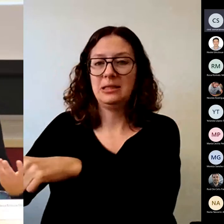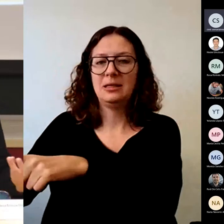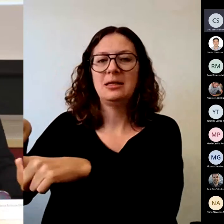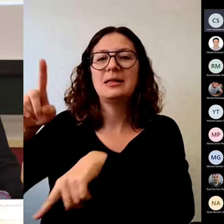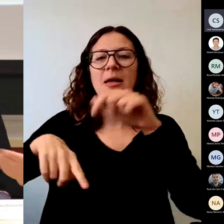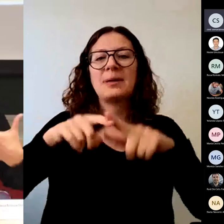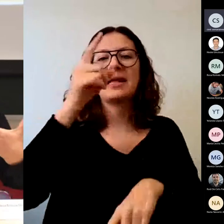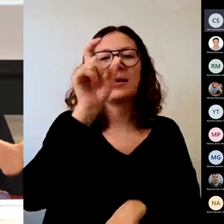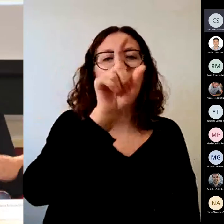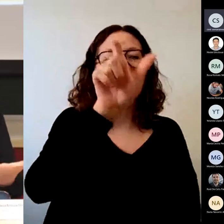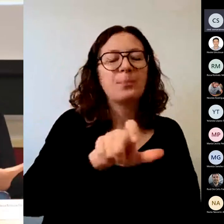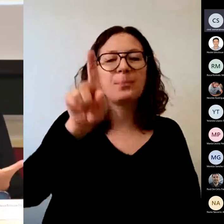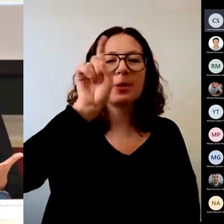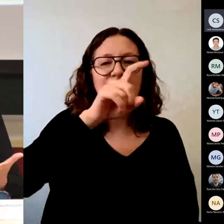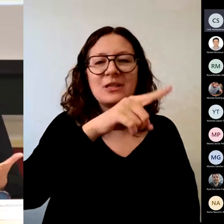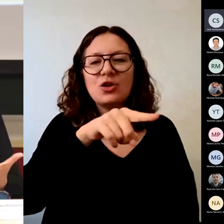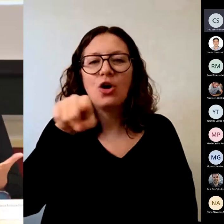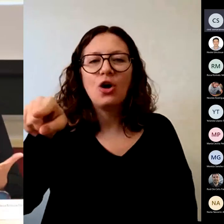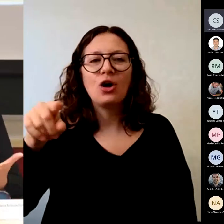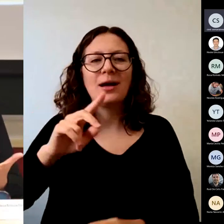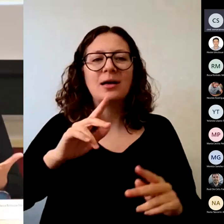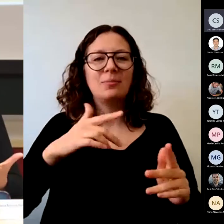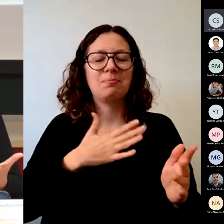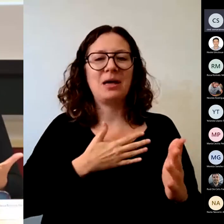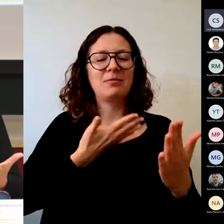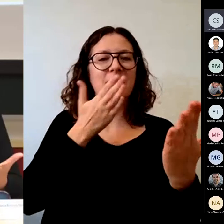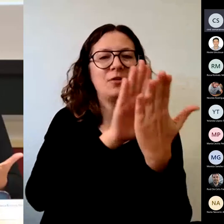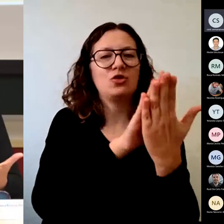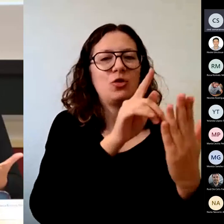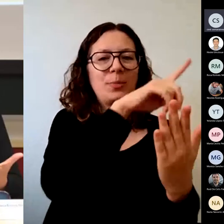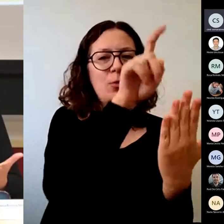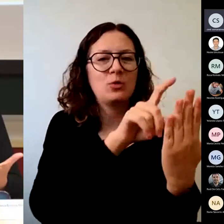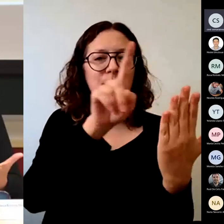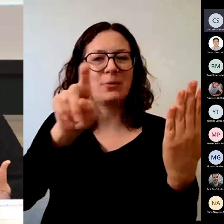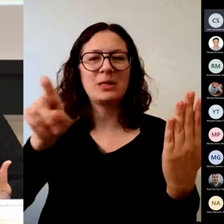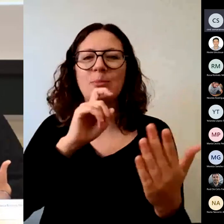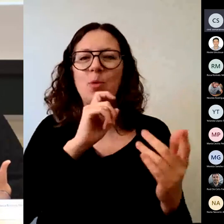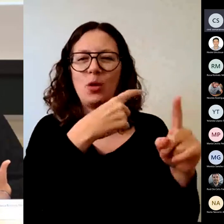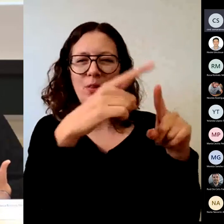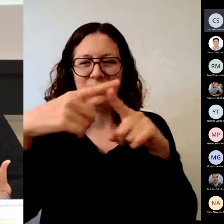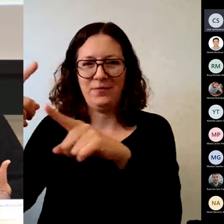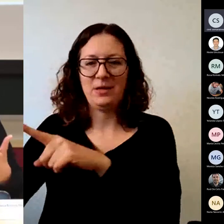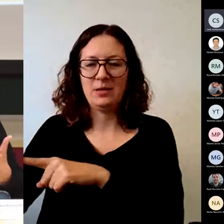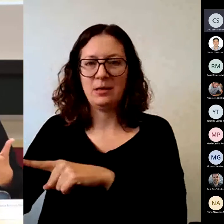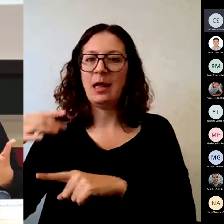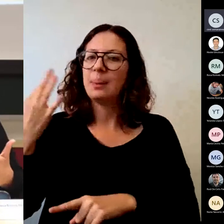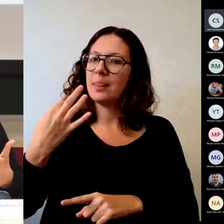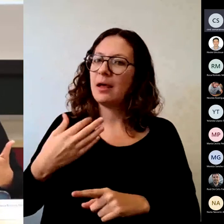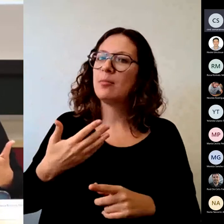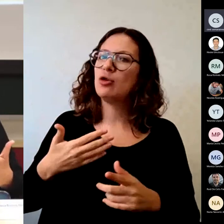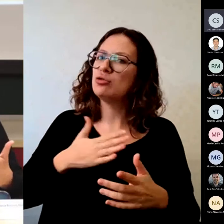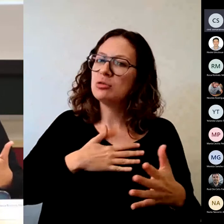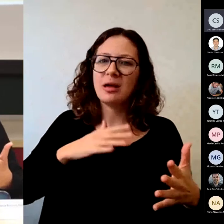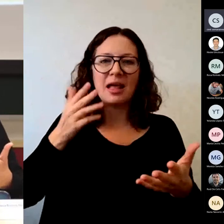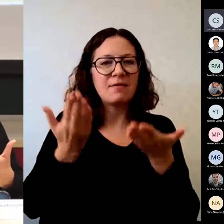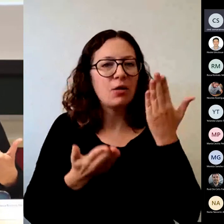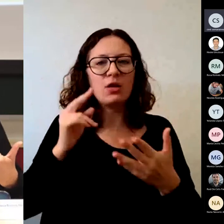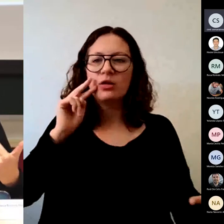vamos a familiarizar a los alumnos con los instrumentos de evaluación que tenemos nosotros transparentes